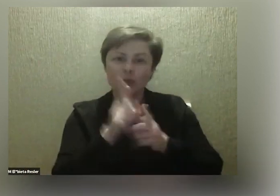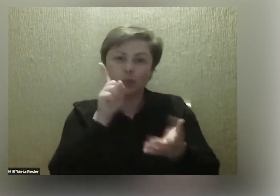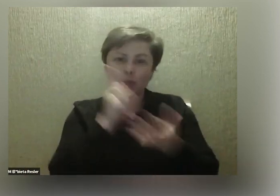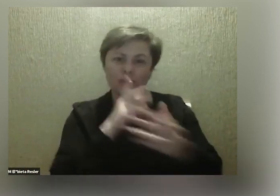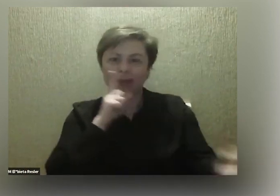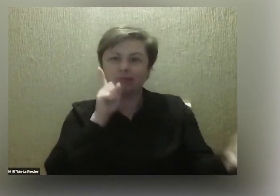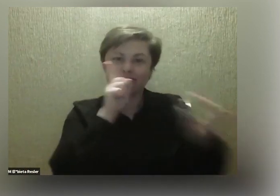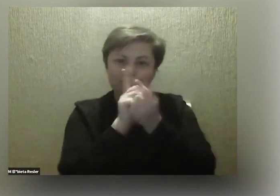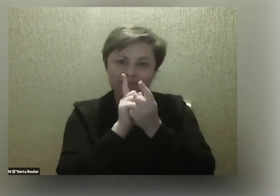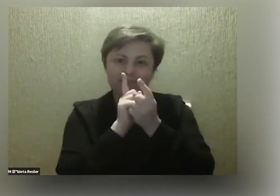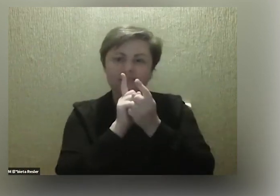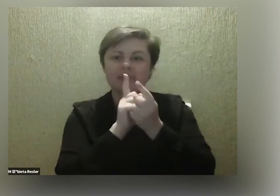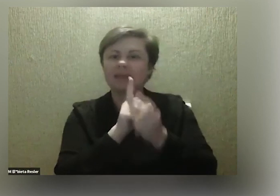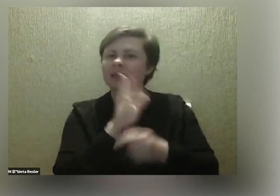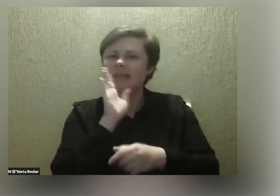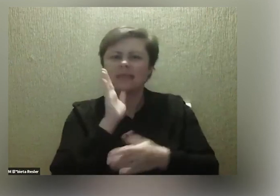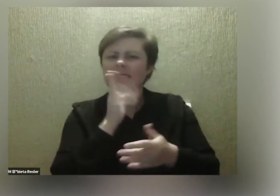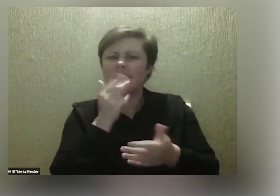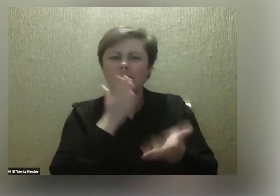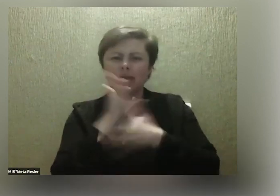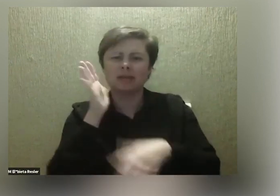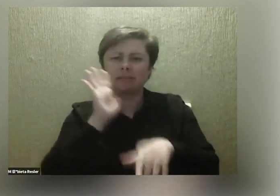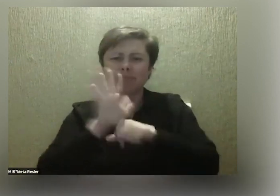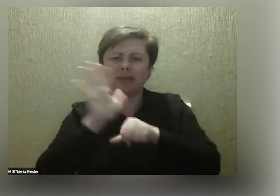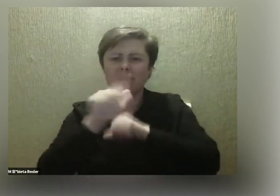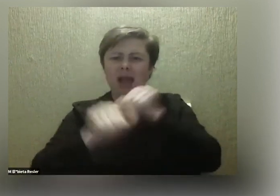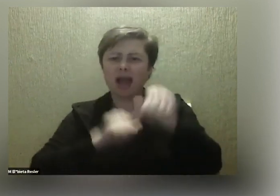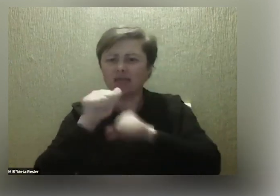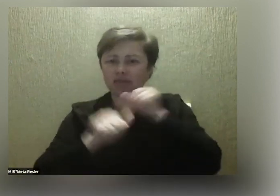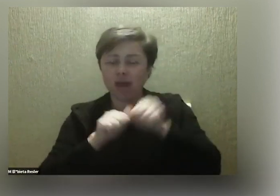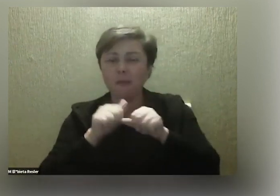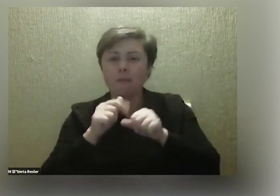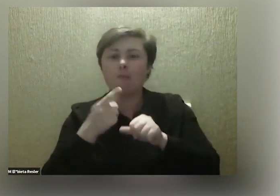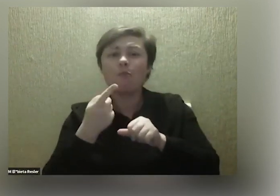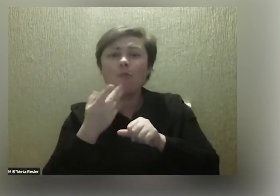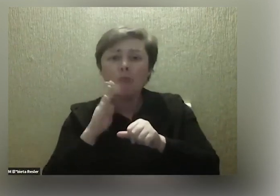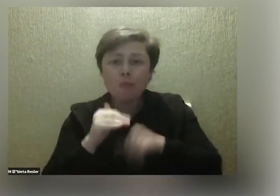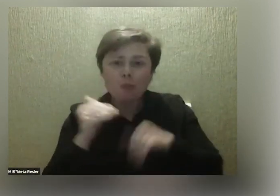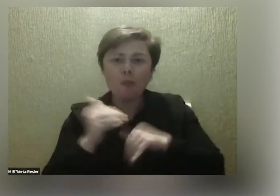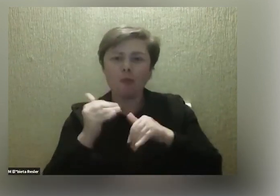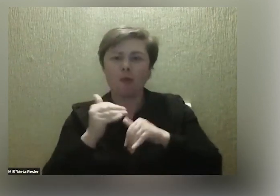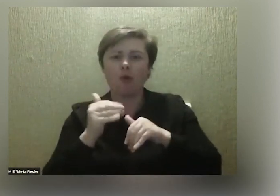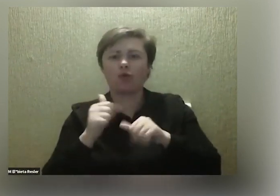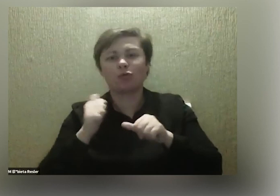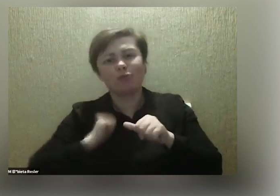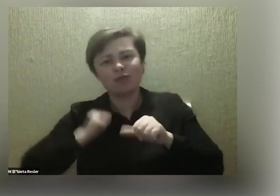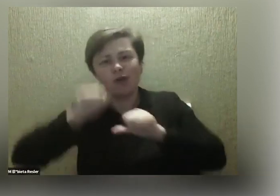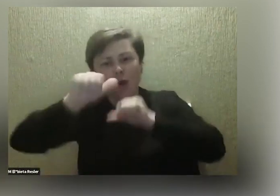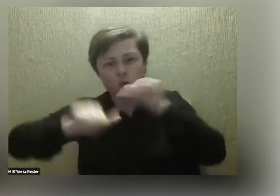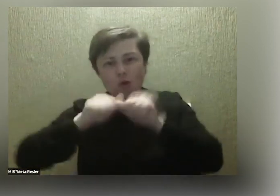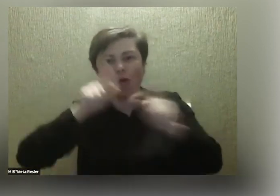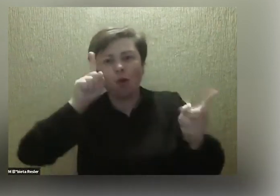Mam nadzieję, że nie potrwa 15 lat, ale najdłużej niecały rok i